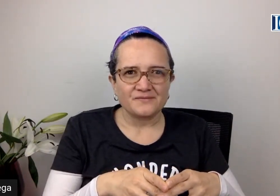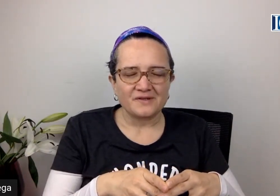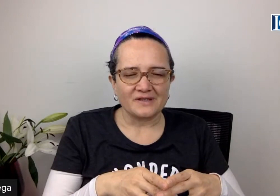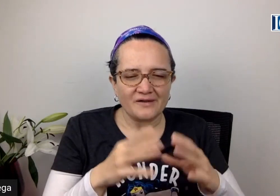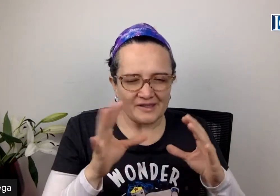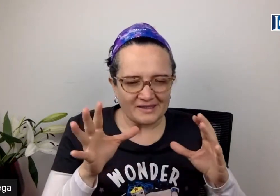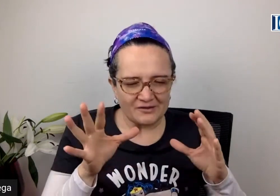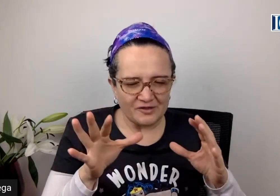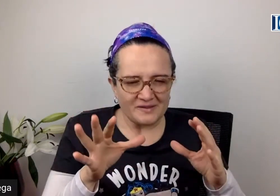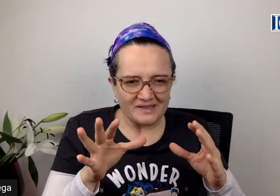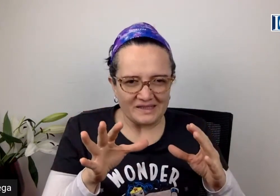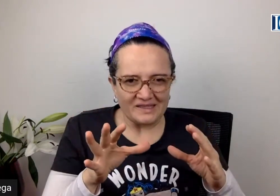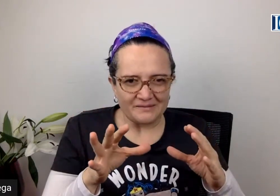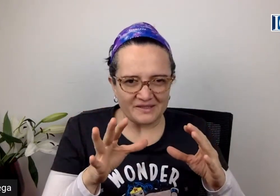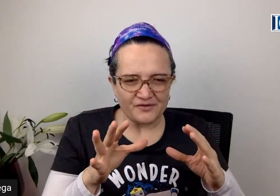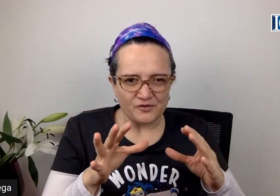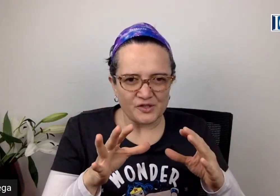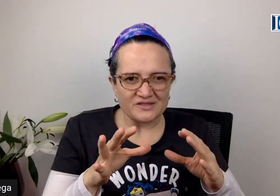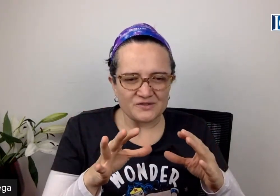Y ahora, quiero que me entiendan a qué me refiero con esto.